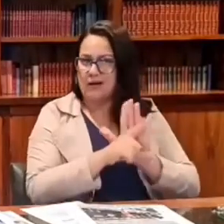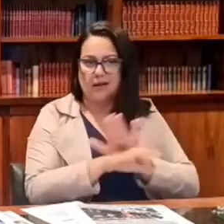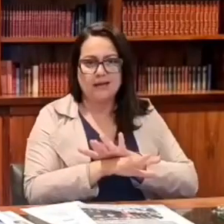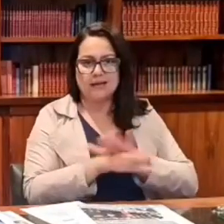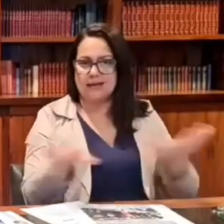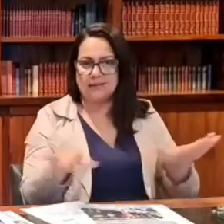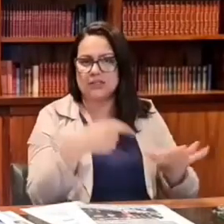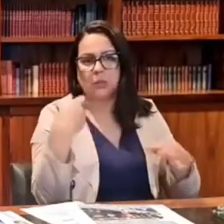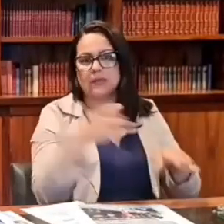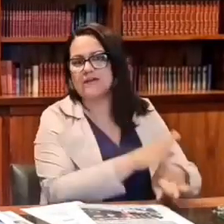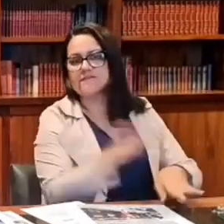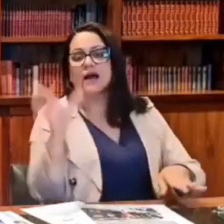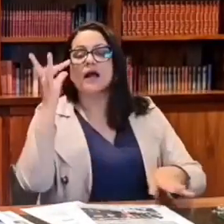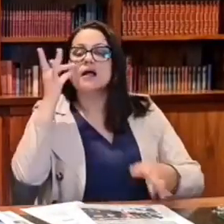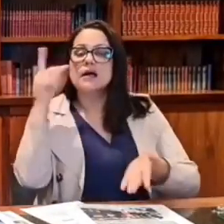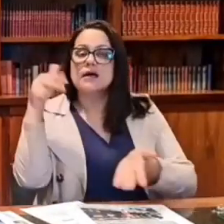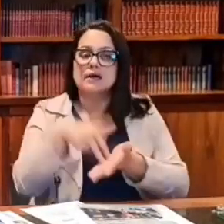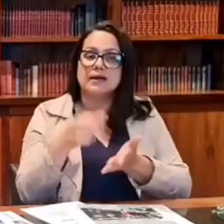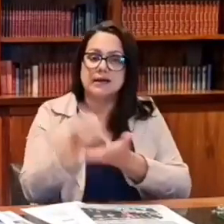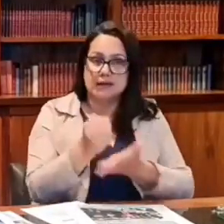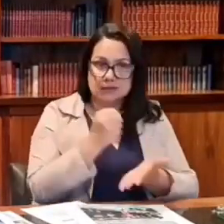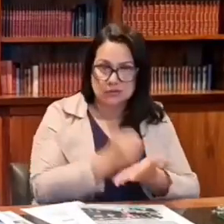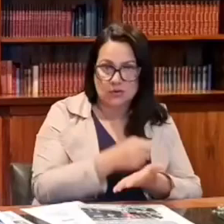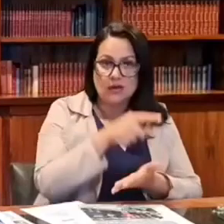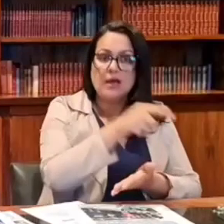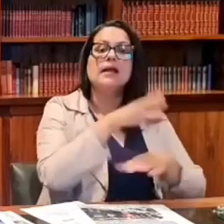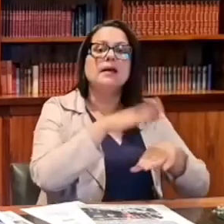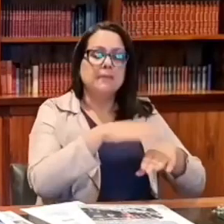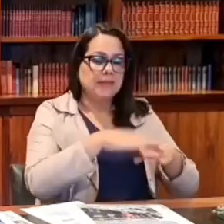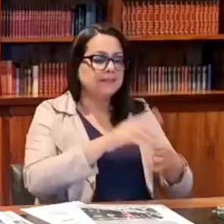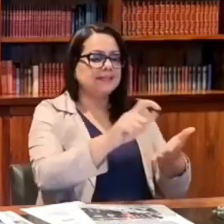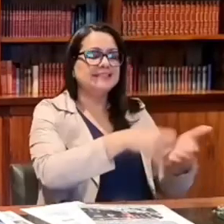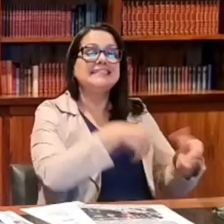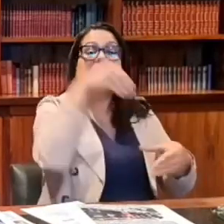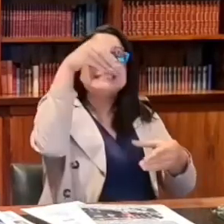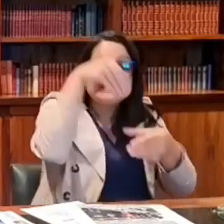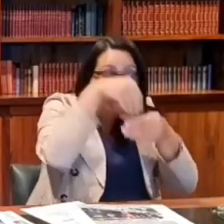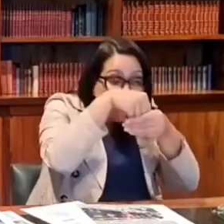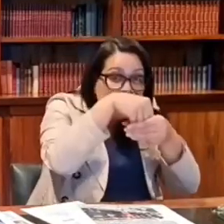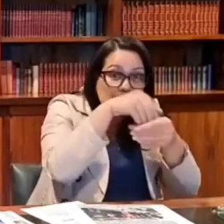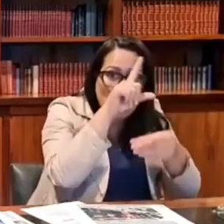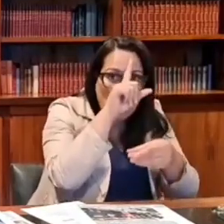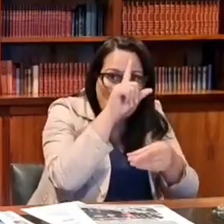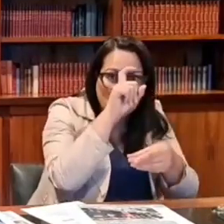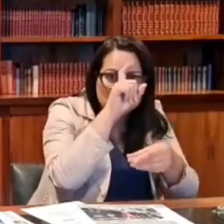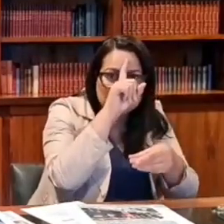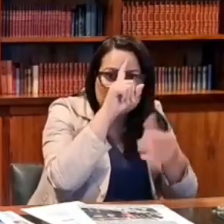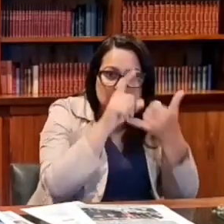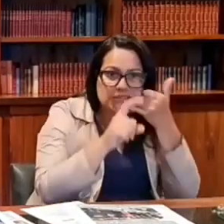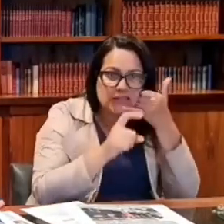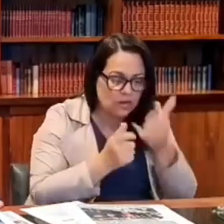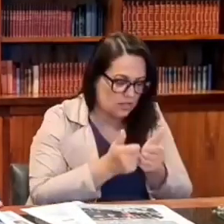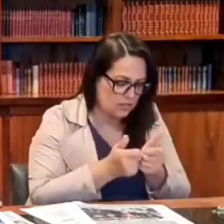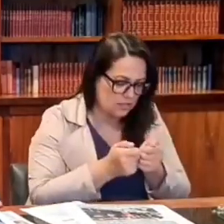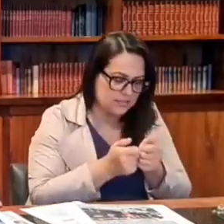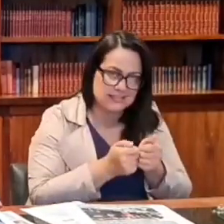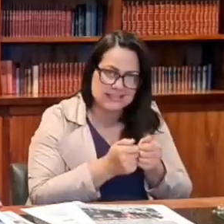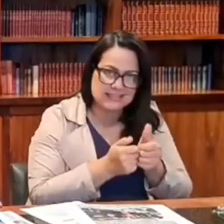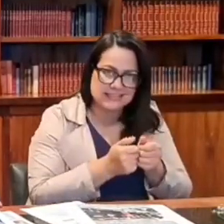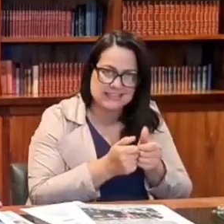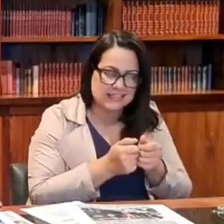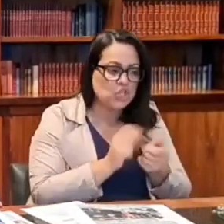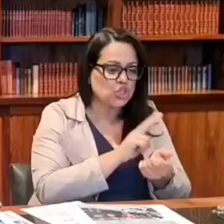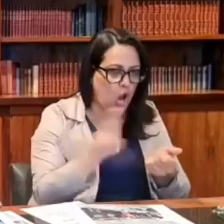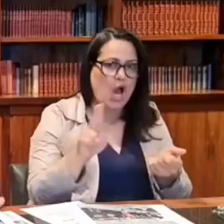que nós mandamos e o Congresso nos ajudou a aprovar, ela vai registrar o filho de dentro da maternidade pelo celular. Mas não é só isso não.